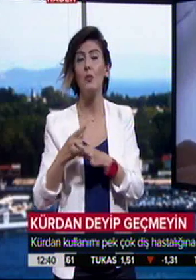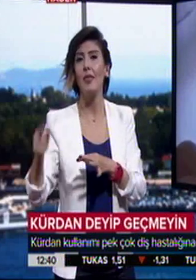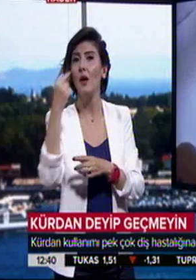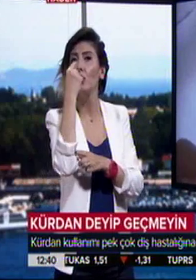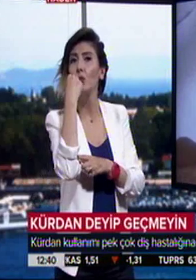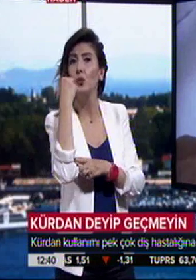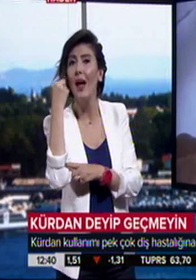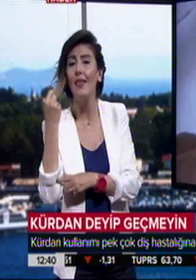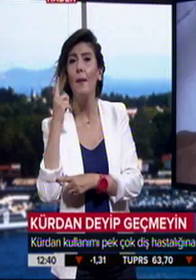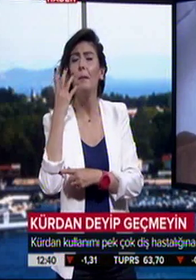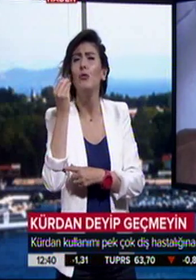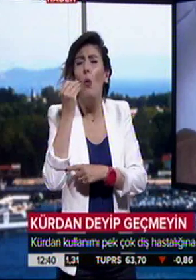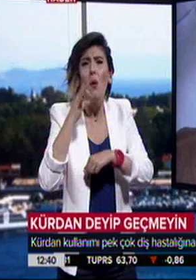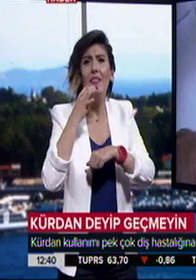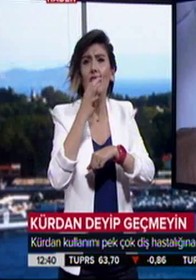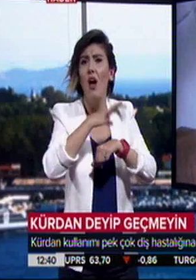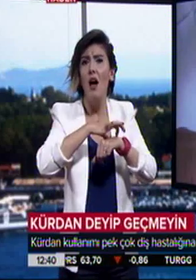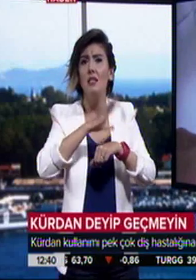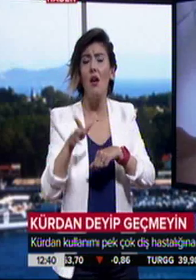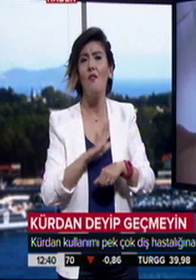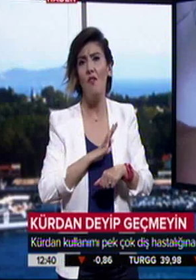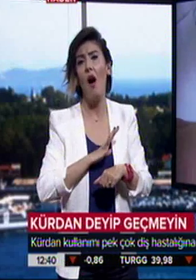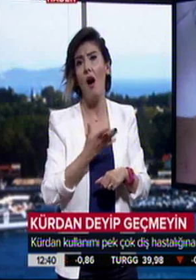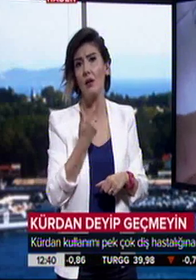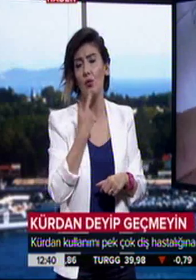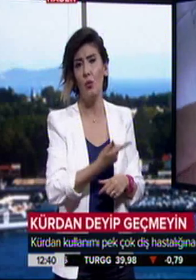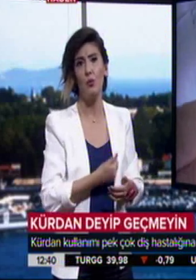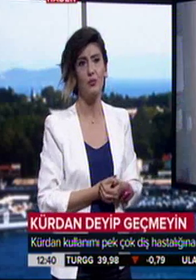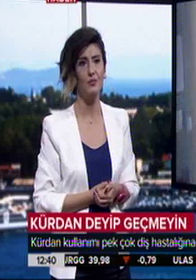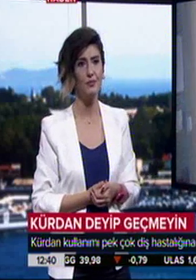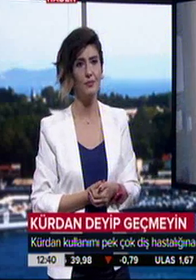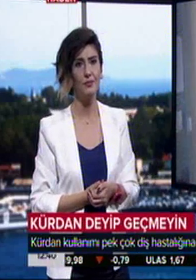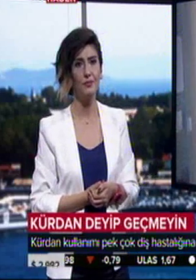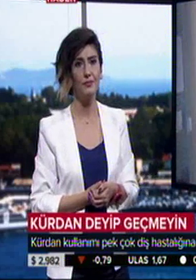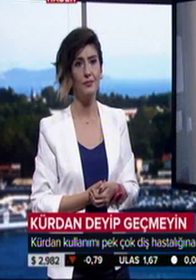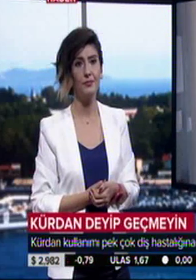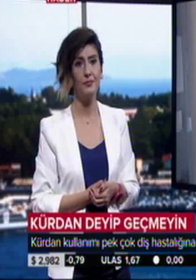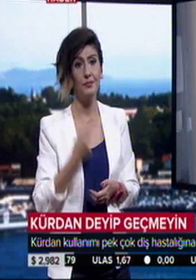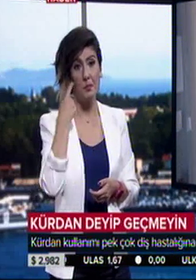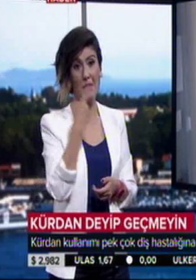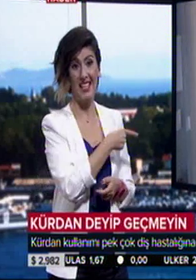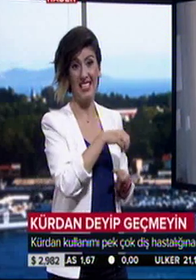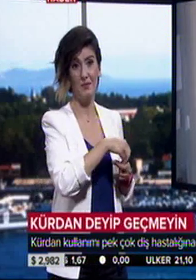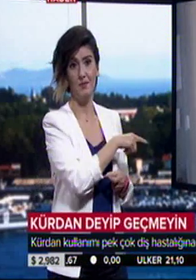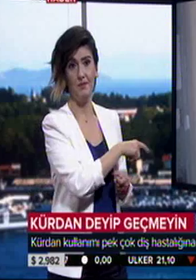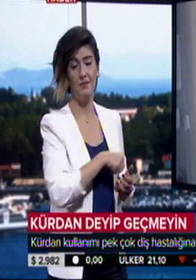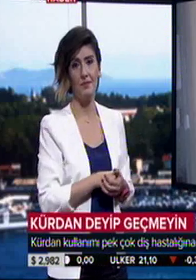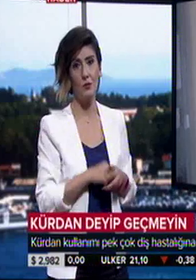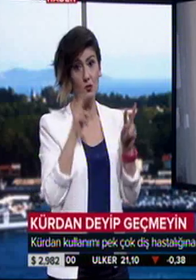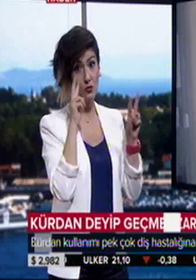kullanmanın birçok diş hastalığına yol açabileceğine dikkat çekiyor. Şu şekilde göstermek gerekirse